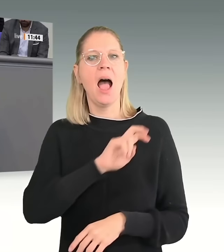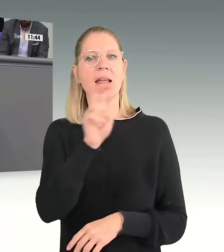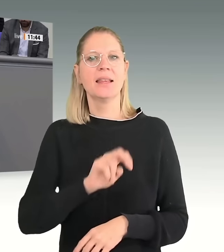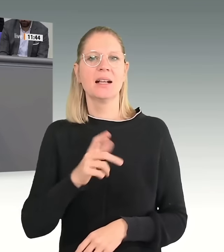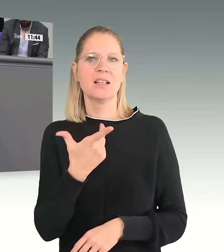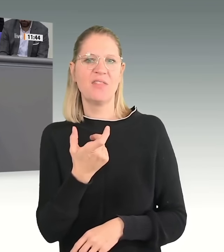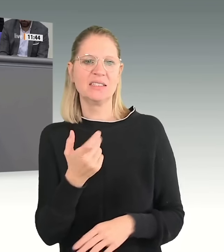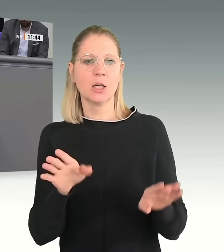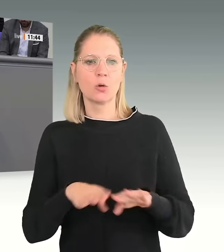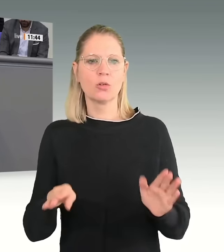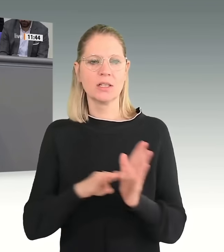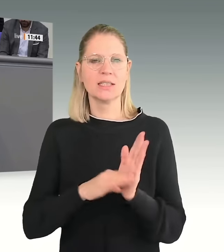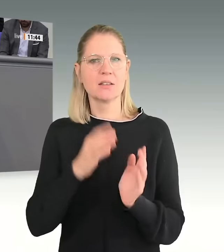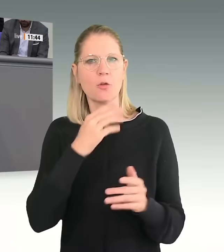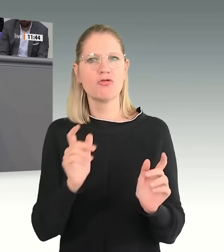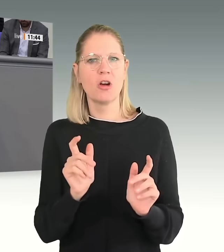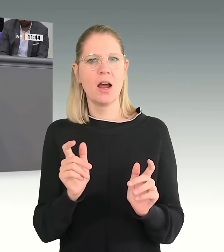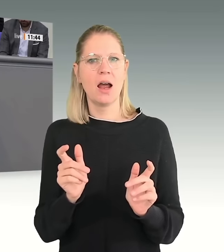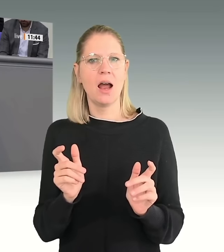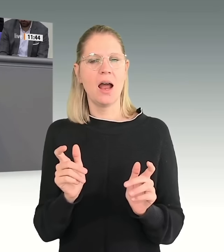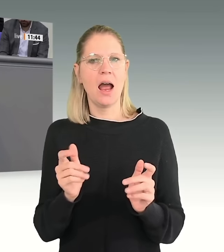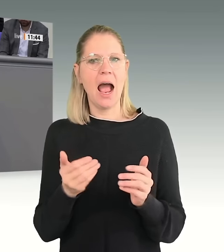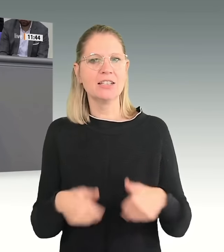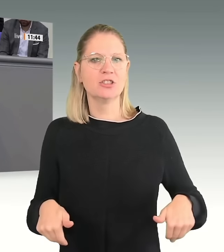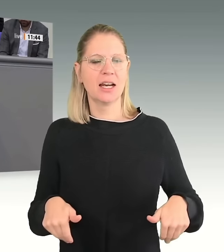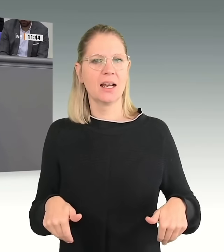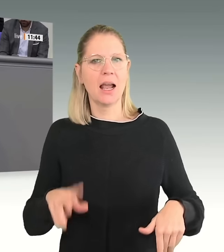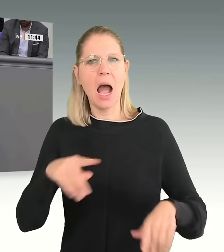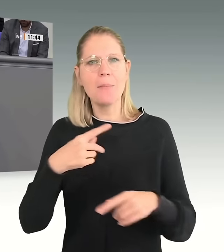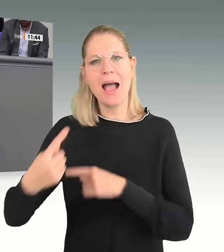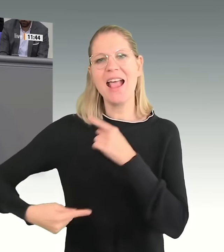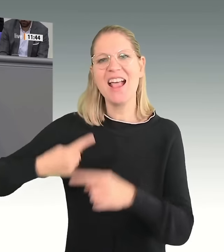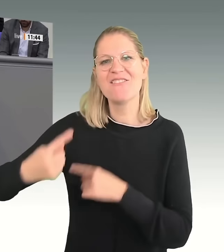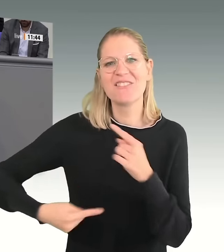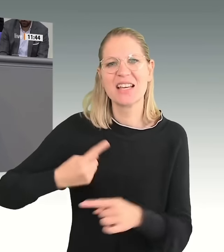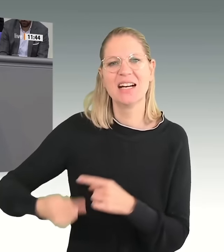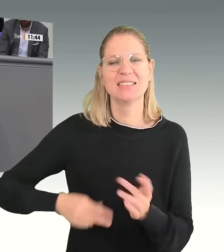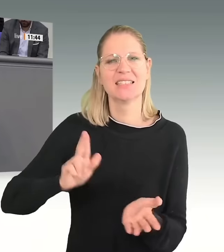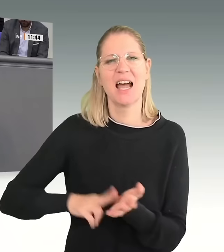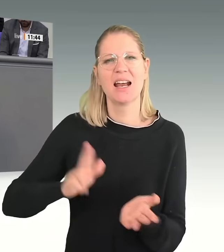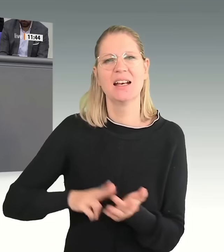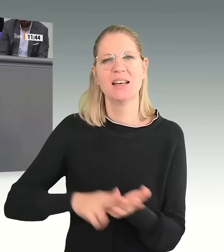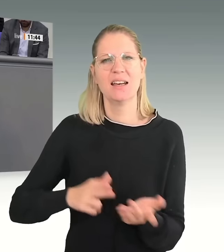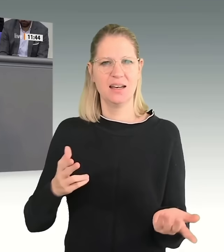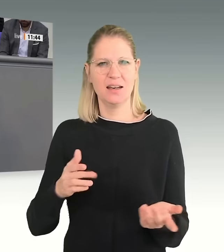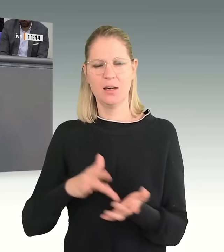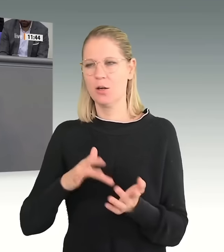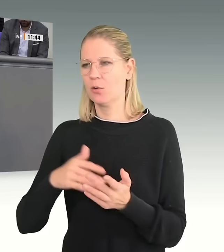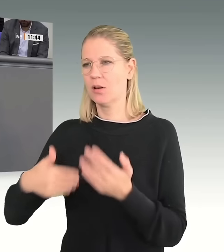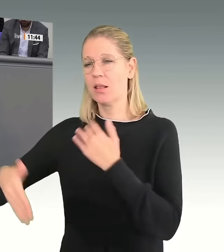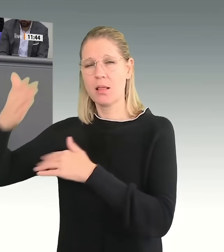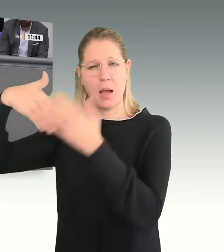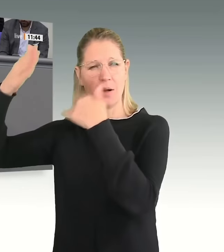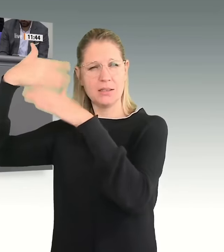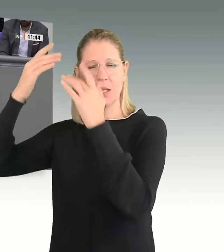umsonst, so wie auch Artikel 1, eine Ewigkeitsgarantie. Denn er ist eine entscheidende Lehre aus dem Nationalsozialismus und dem größten Zivilisationsbruch in der